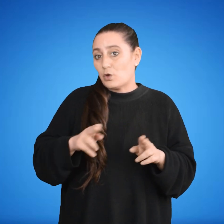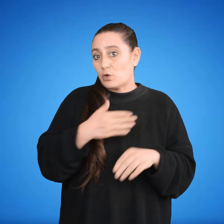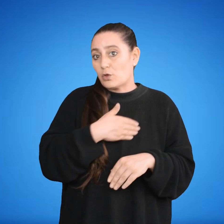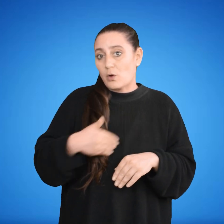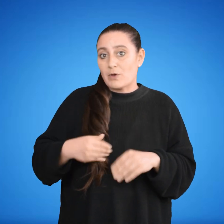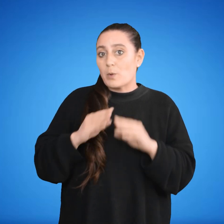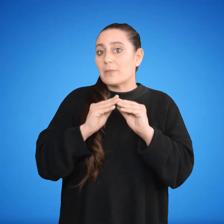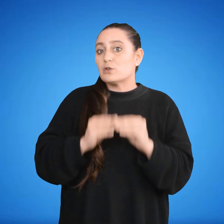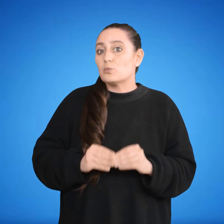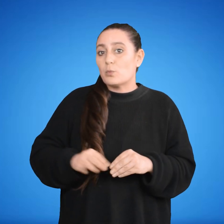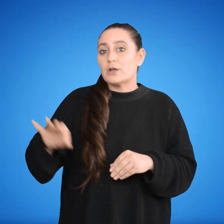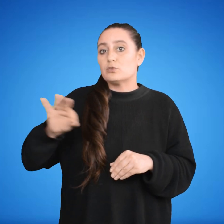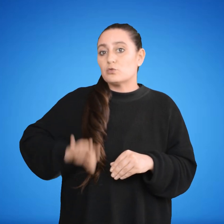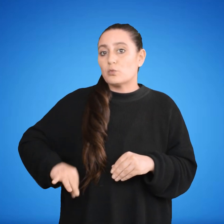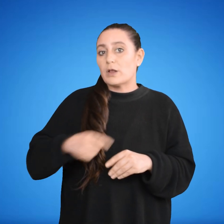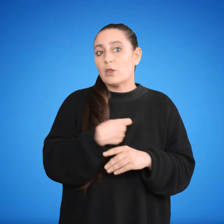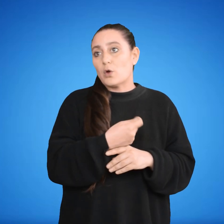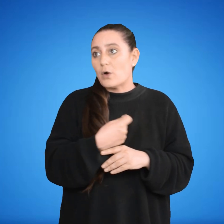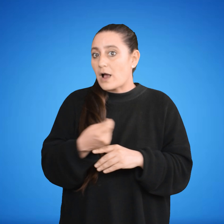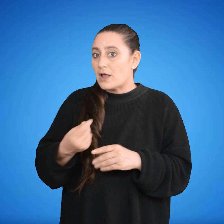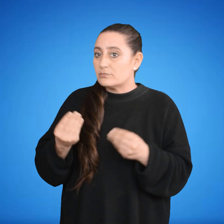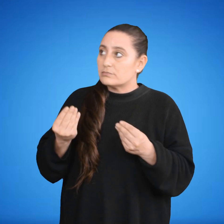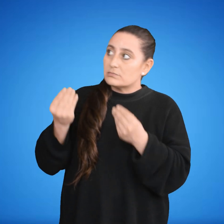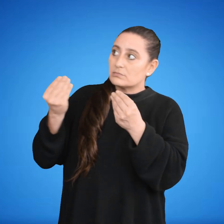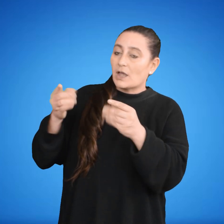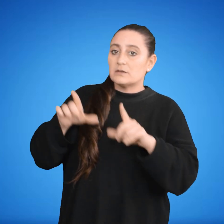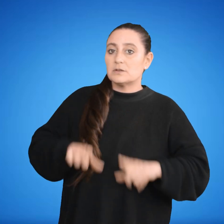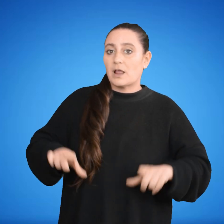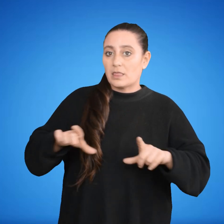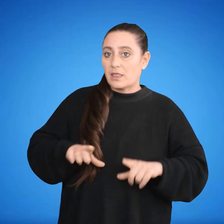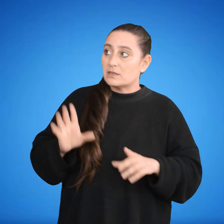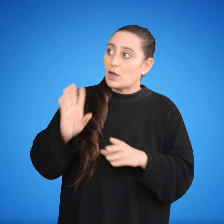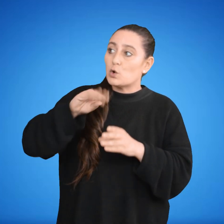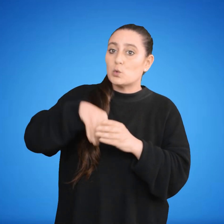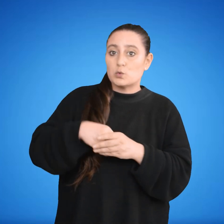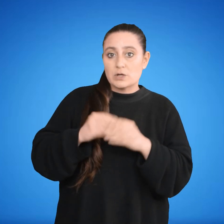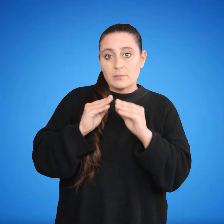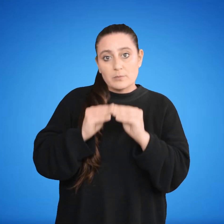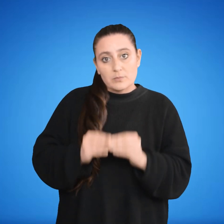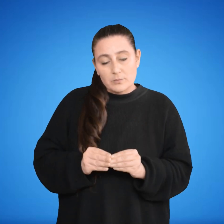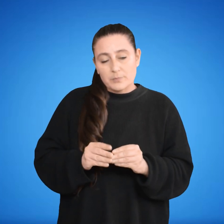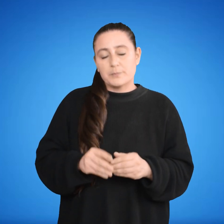su presupuesto de sueldos y gastos y remitirlo al Intendente para que lo incluya en el presupuesto respectivo.